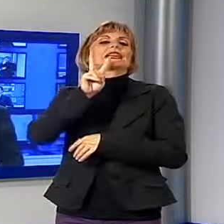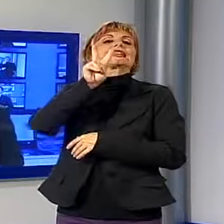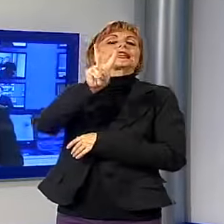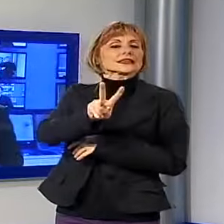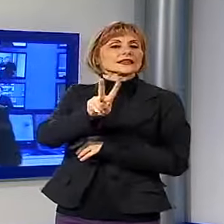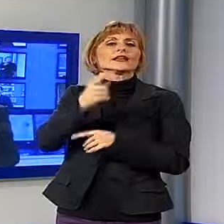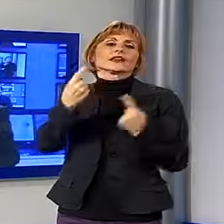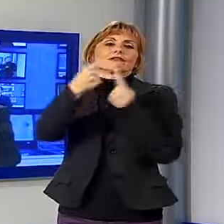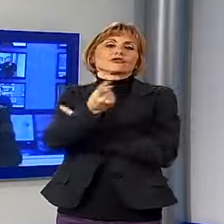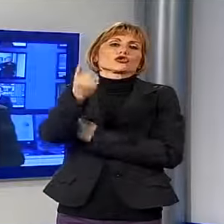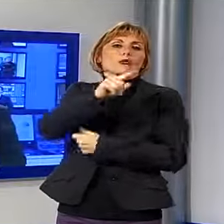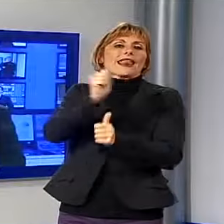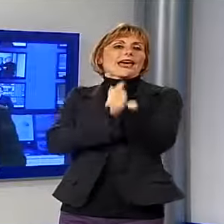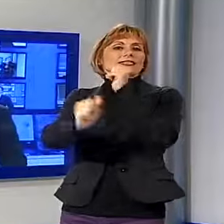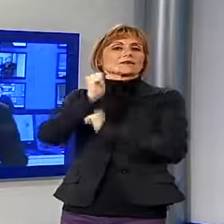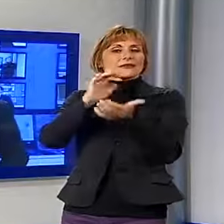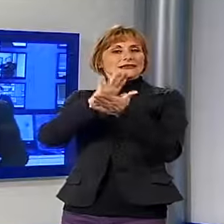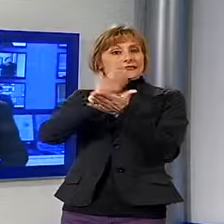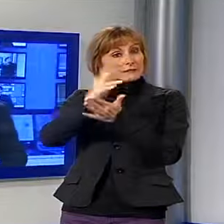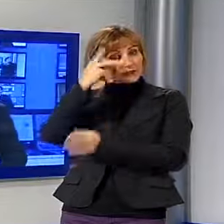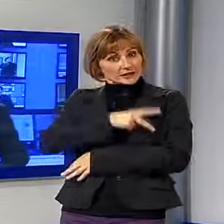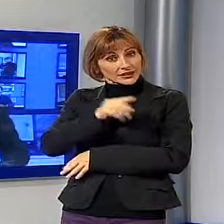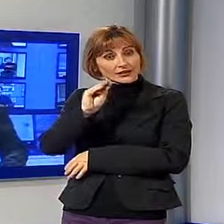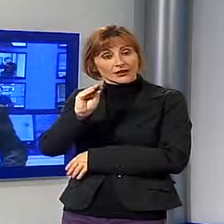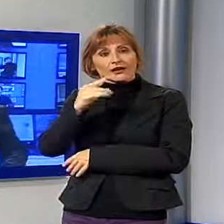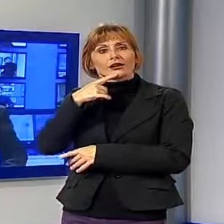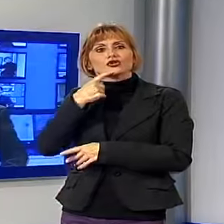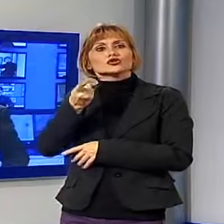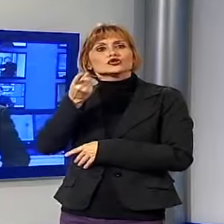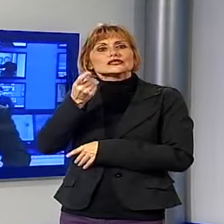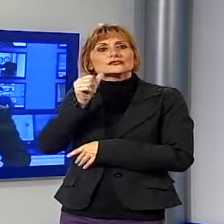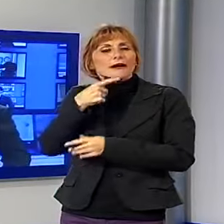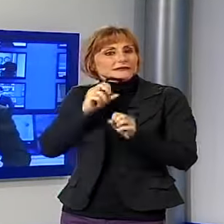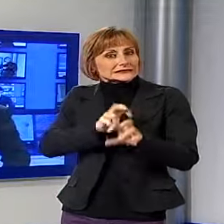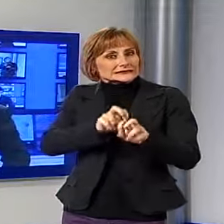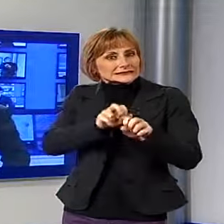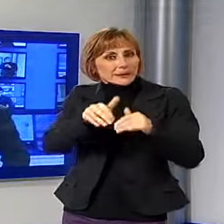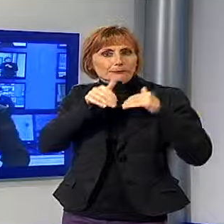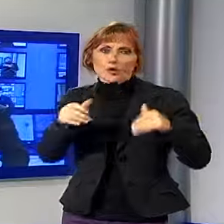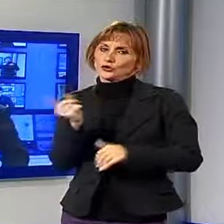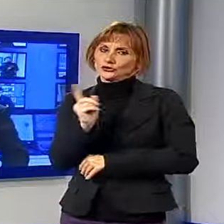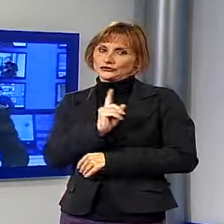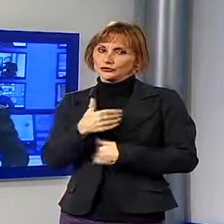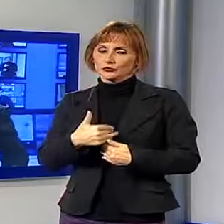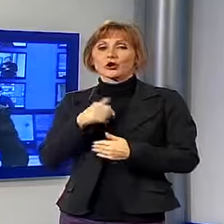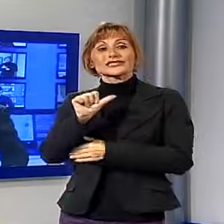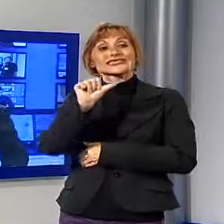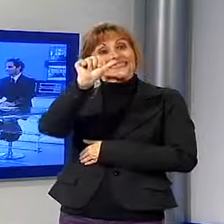per la stampa, dunque non correte a vedere la mostra, ma poi prenderà il via sabato. Sabato mattina, sì